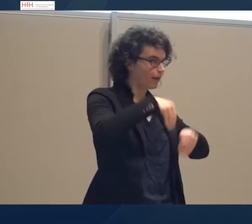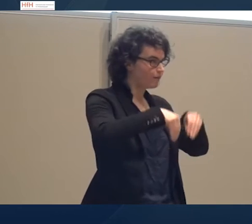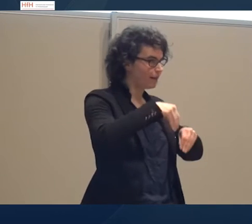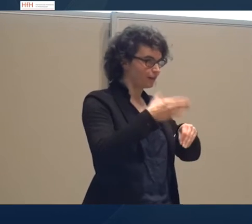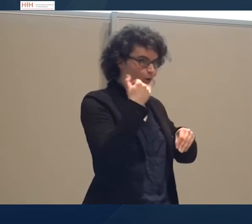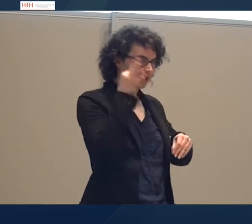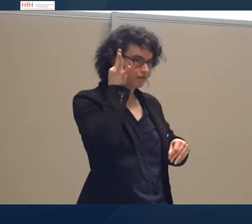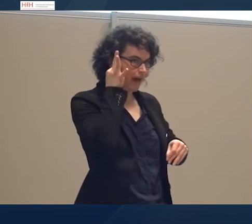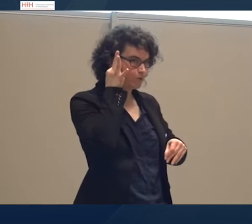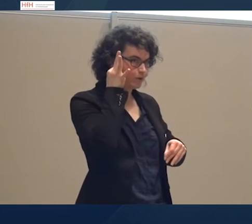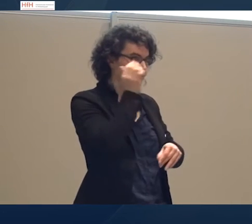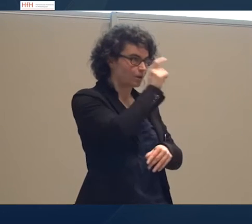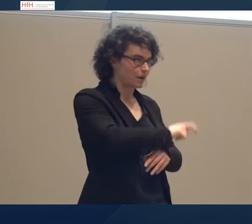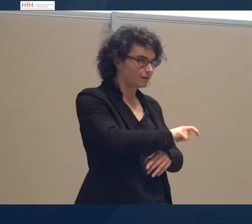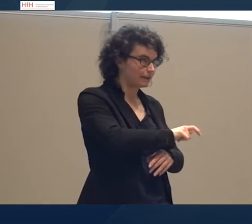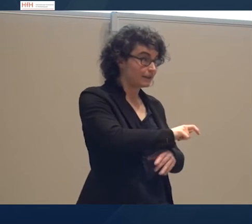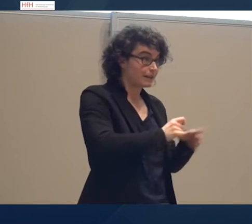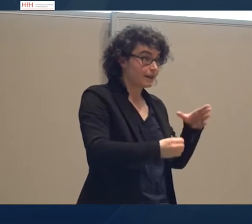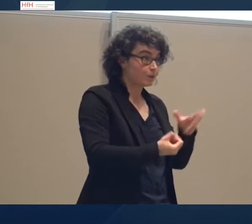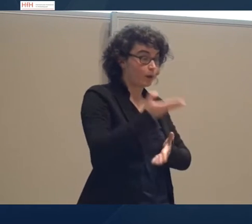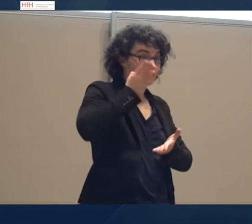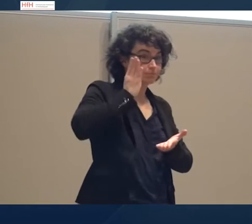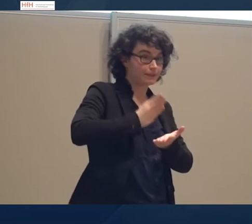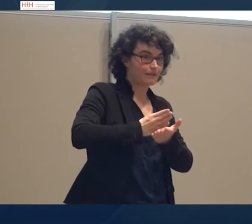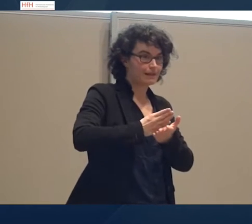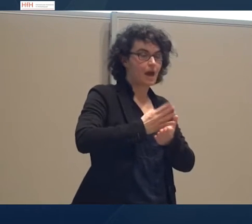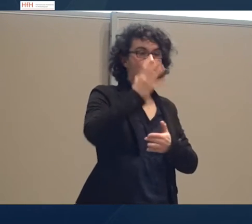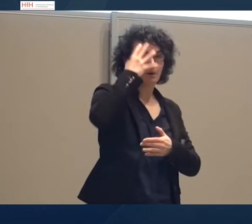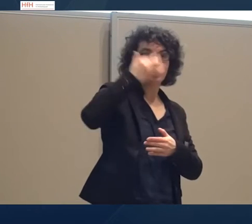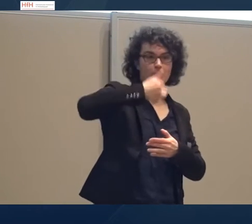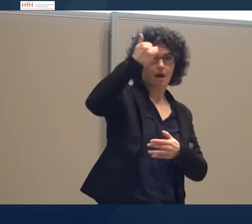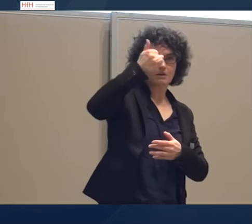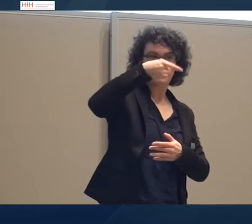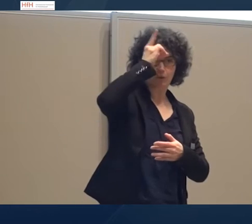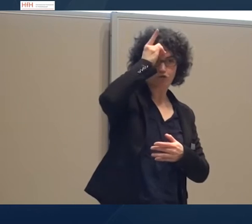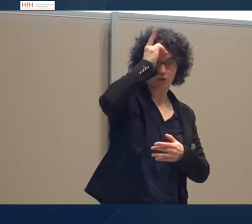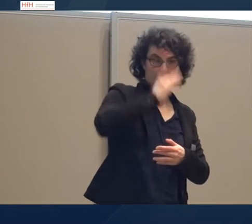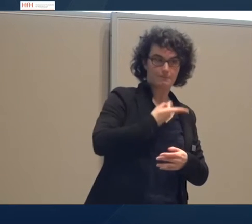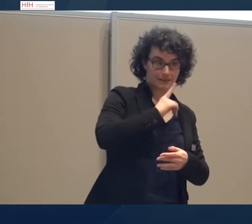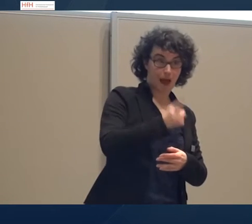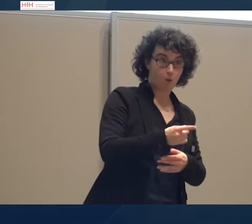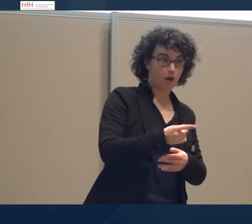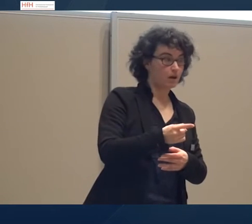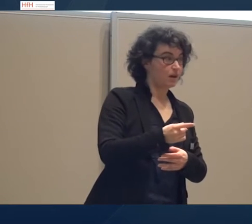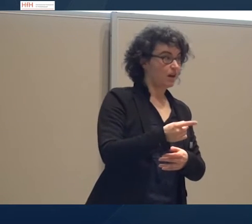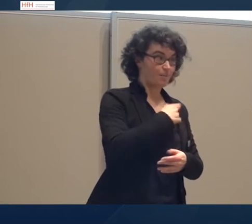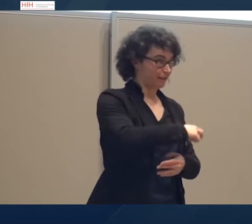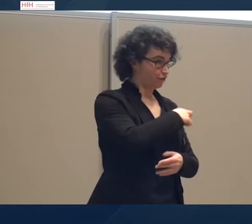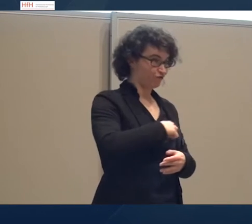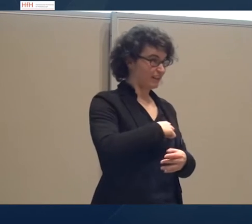in Deutschland gibt es ja auch, aber der Bundeskanzler in der Schweiz hat eine völlig andere